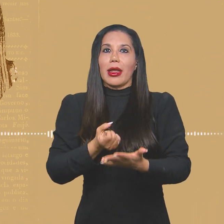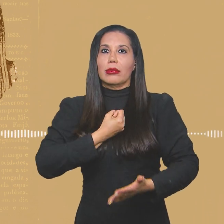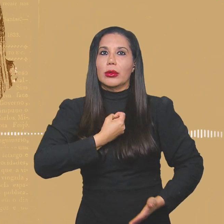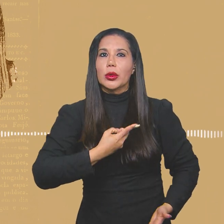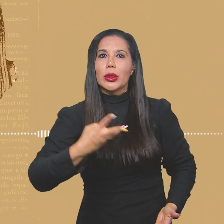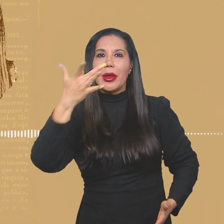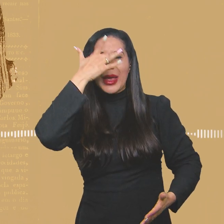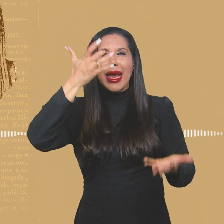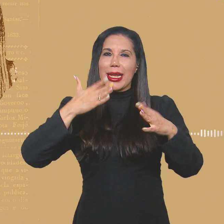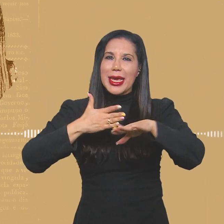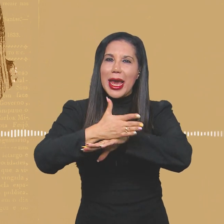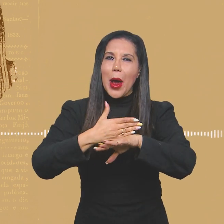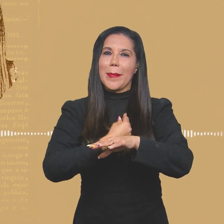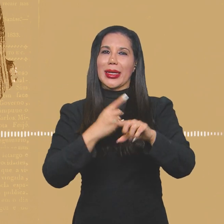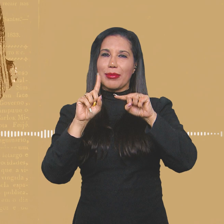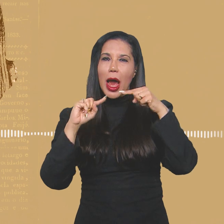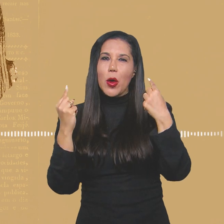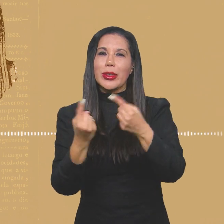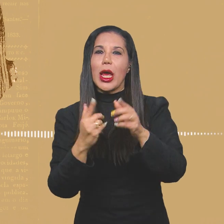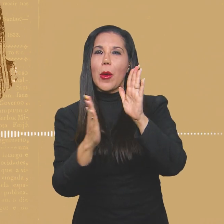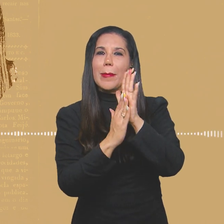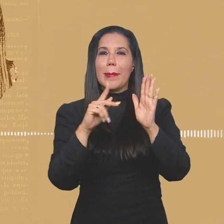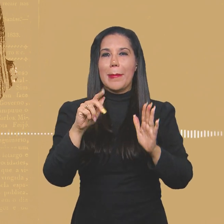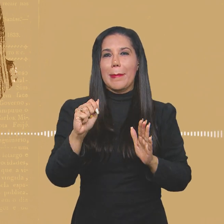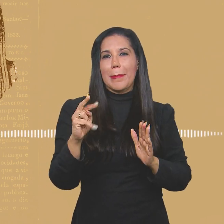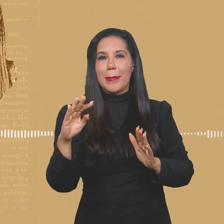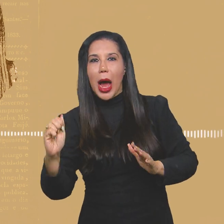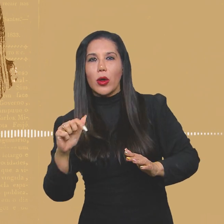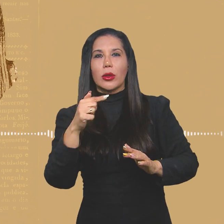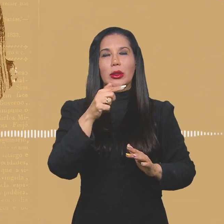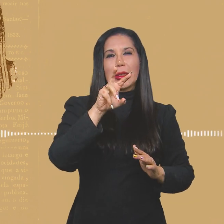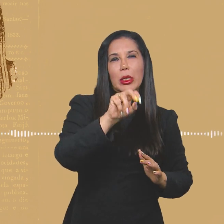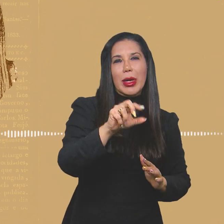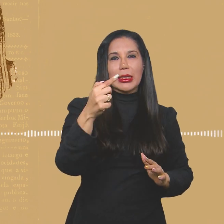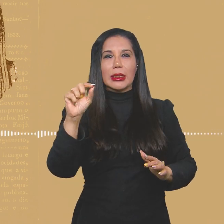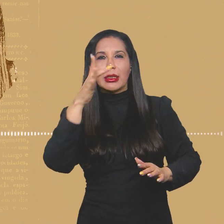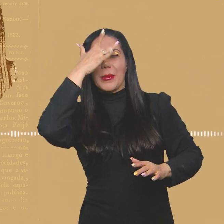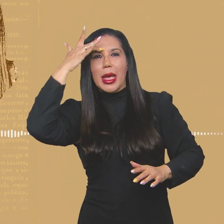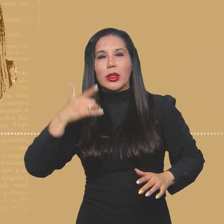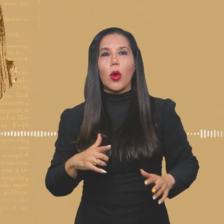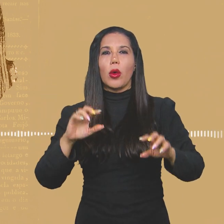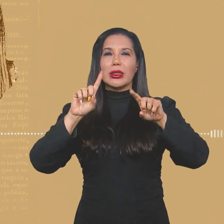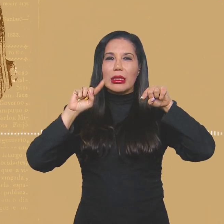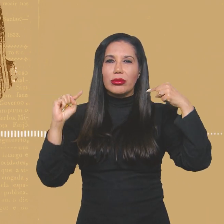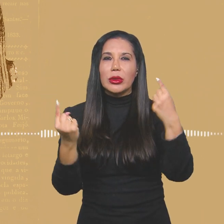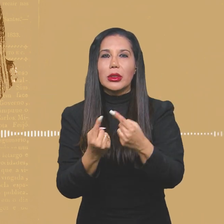participar do Tição. As reuniões de pauta eram 50, 70 pessoas. Eram assembleias, tu entende? Eram